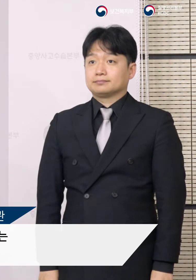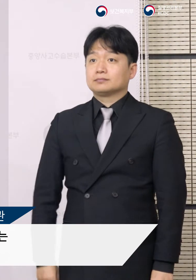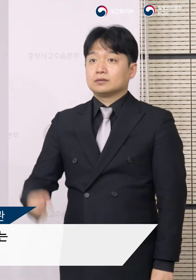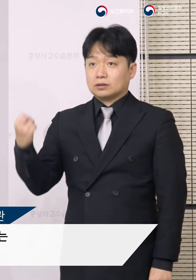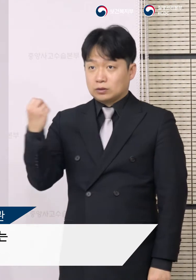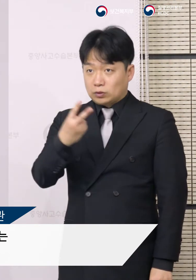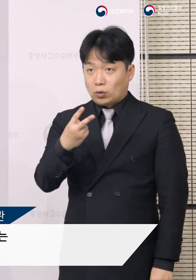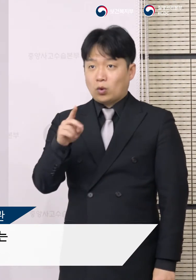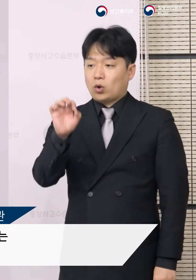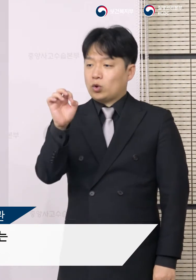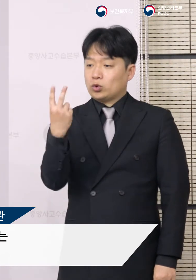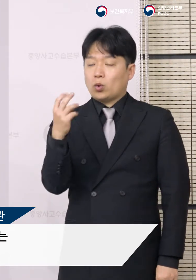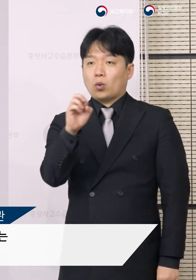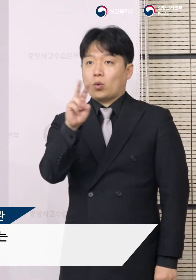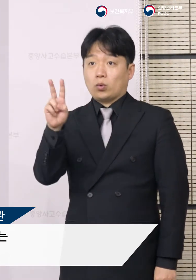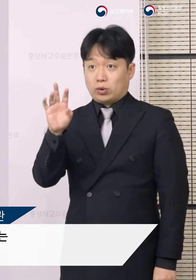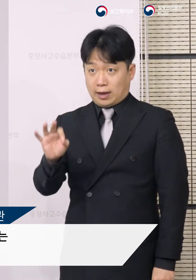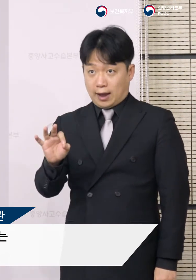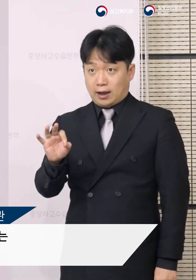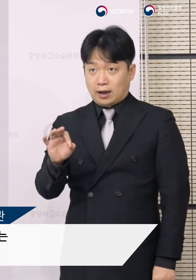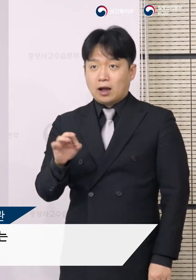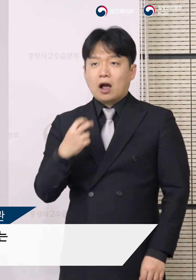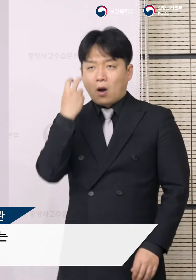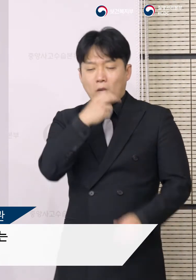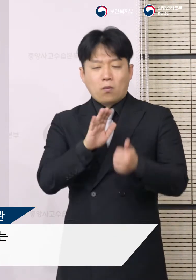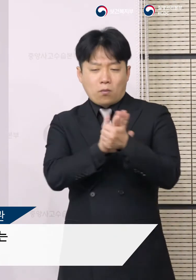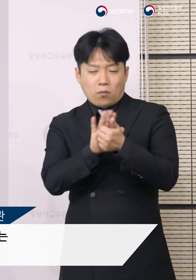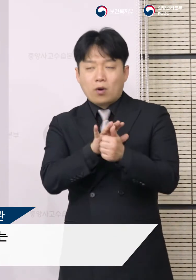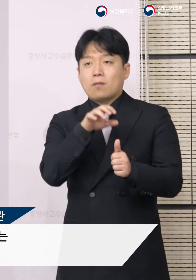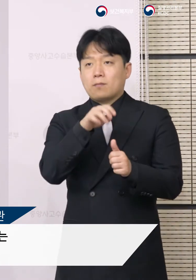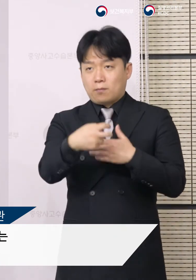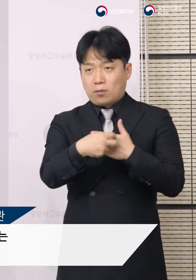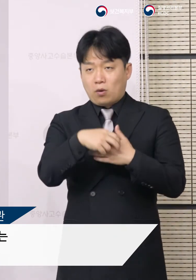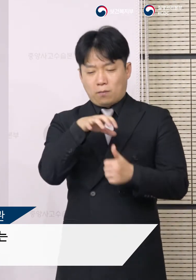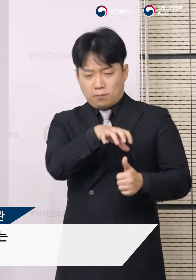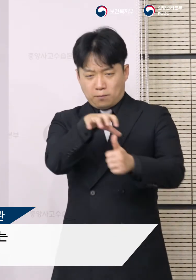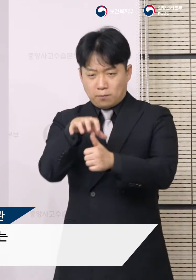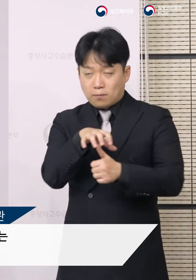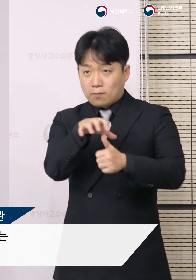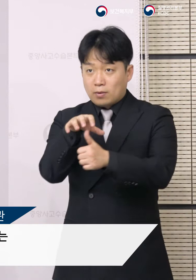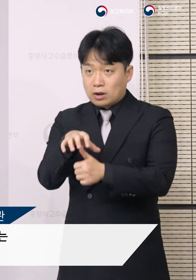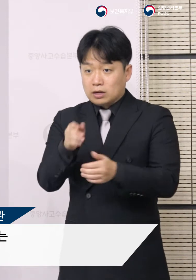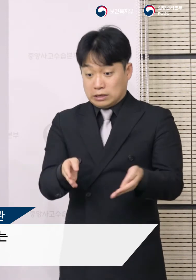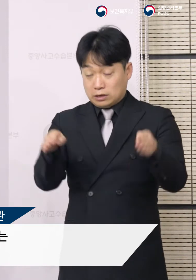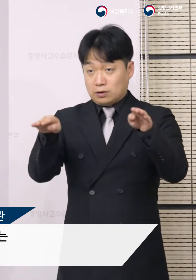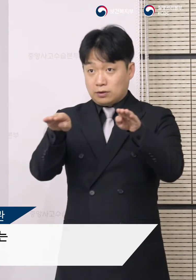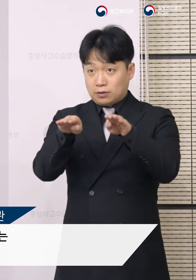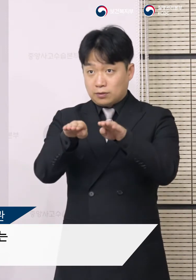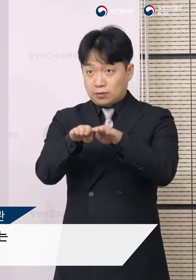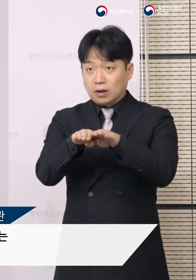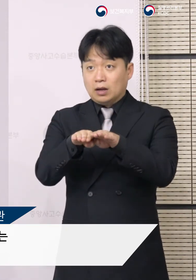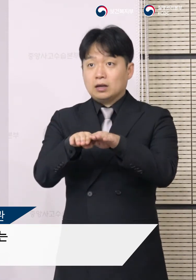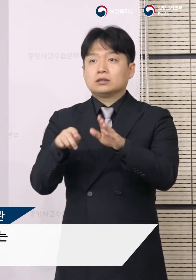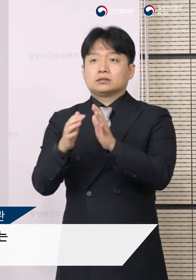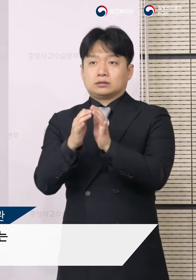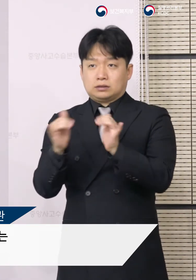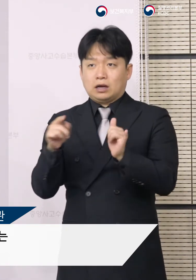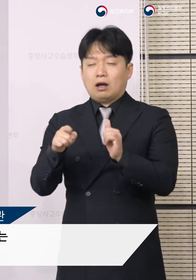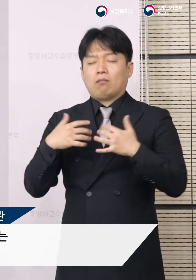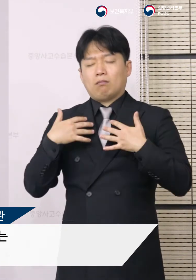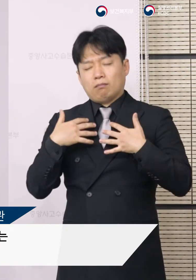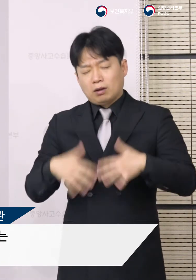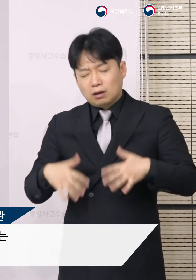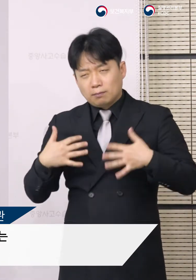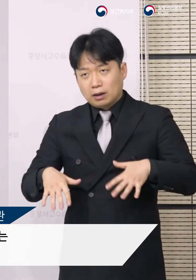함께 요양병원, 요양시설 등 취약시설에 대해서는 감염 예방 노력을 한층 더